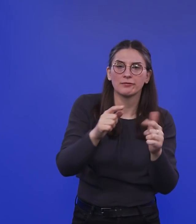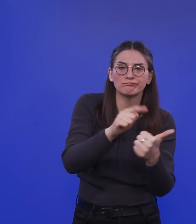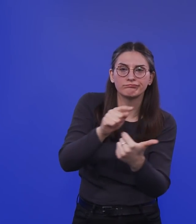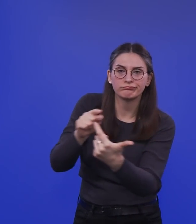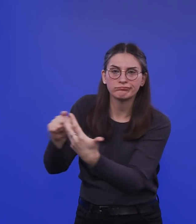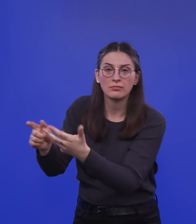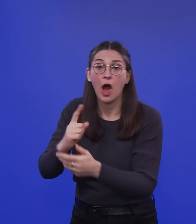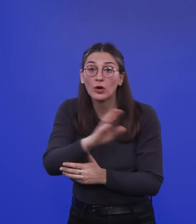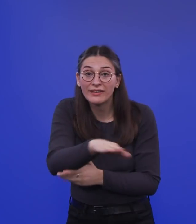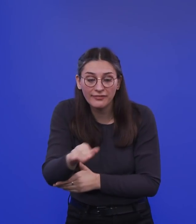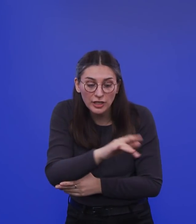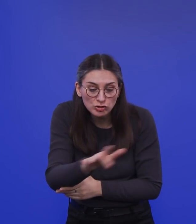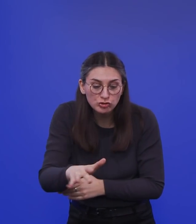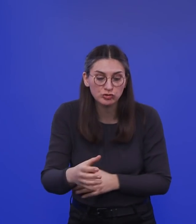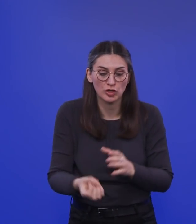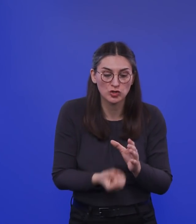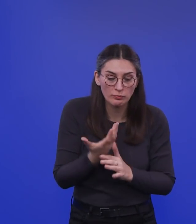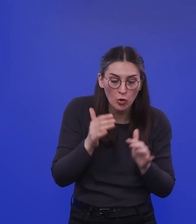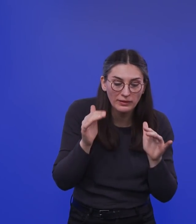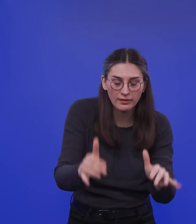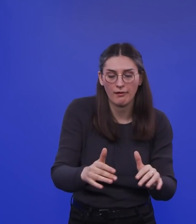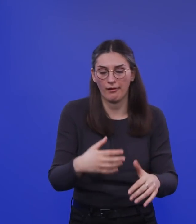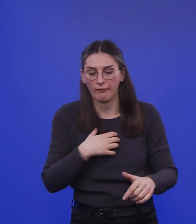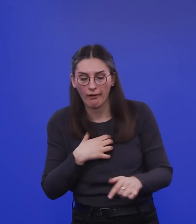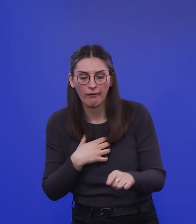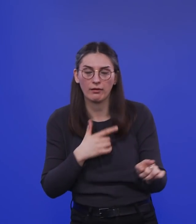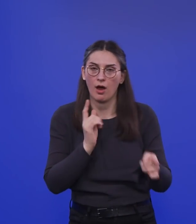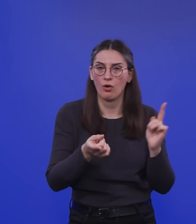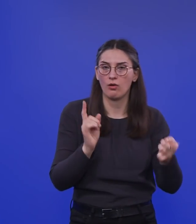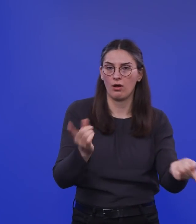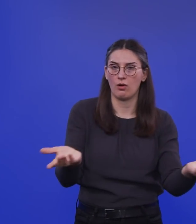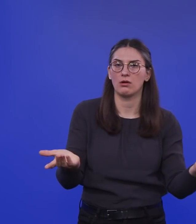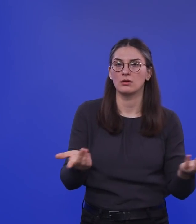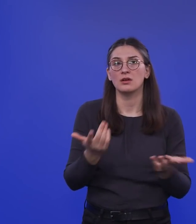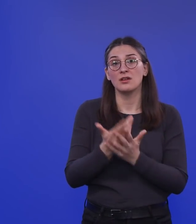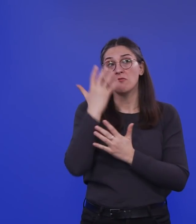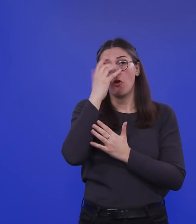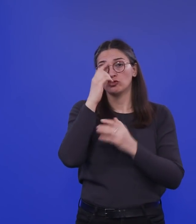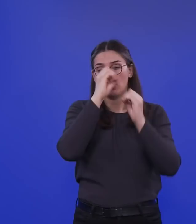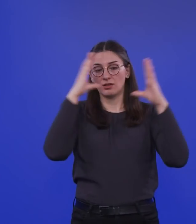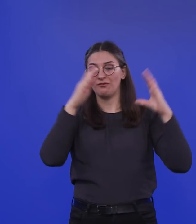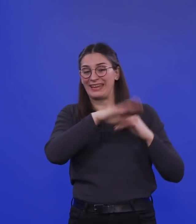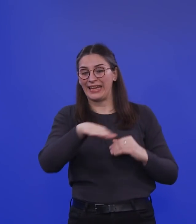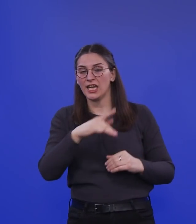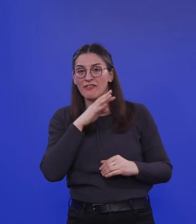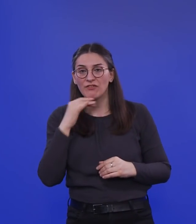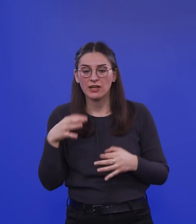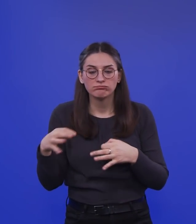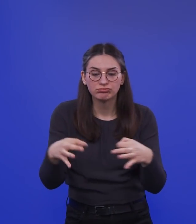Symptome und natürlich wissen wir gar nicht genau, wenn man sehr viele Kinderfälle jetzt anschauen würde, was da noch alles zu erwarten